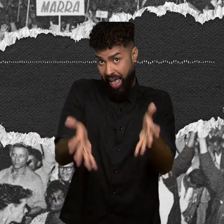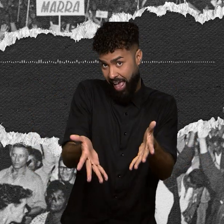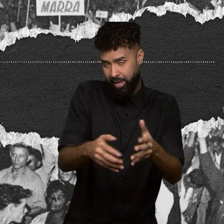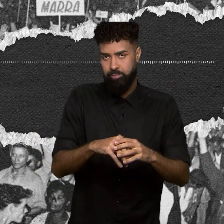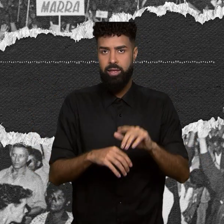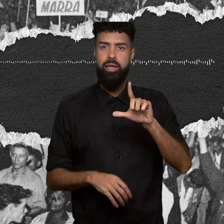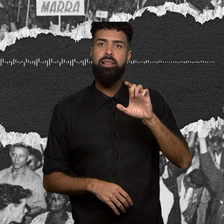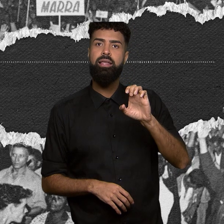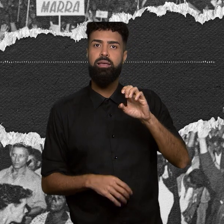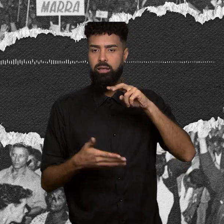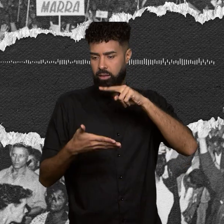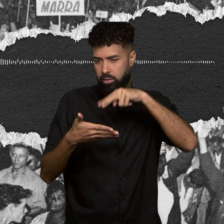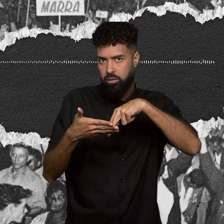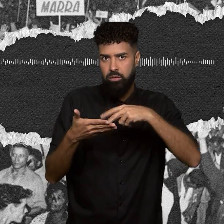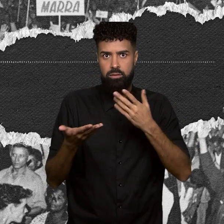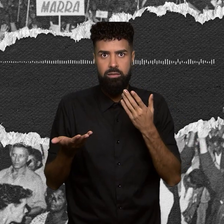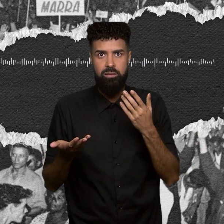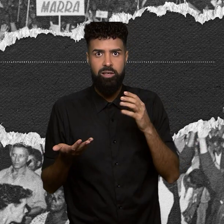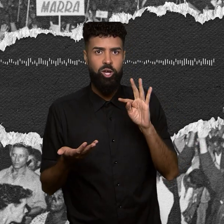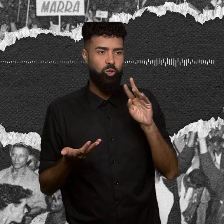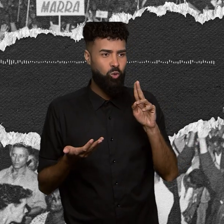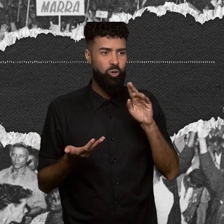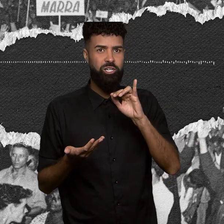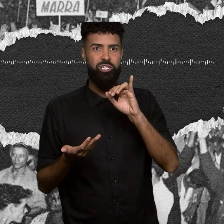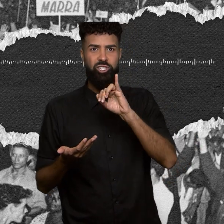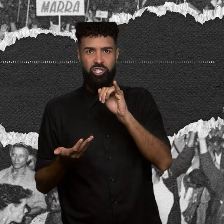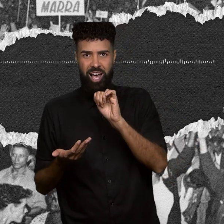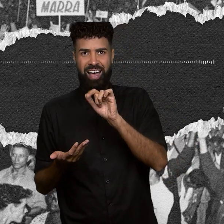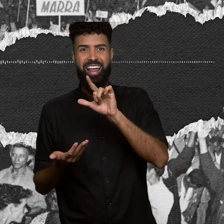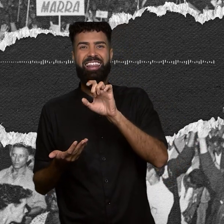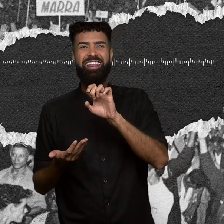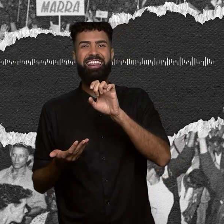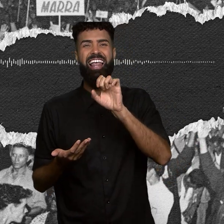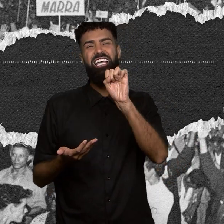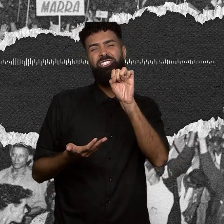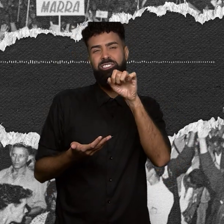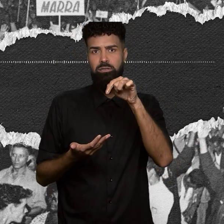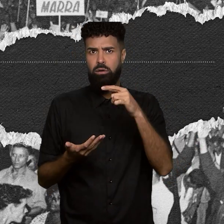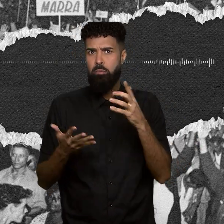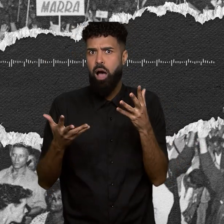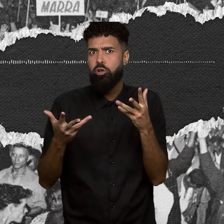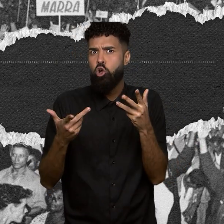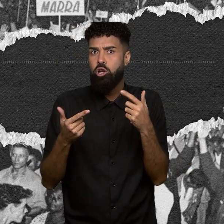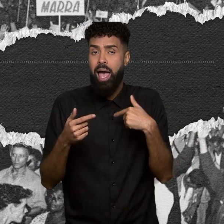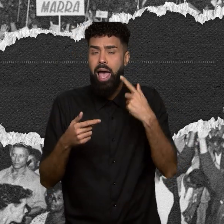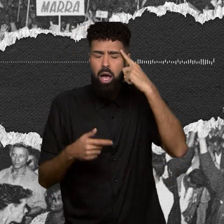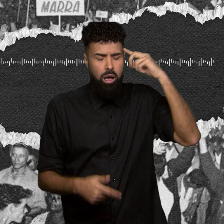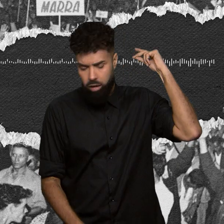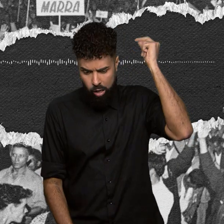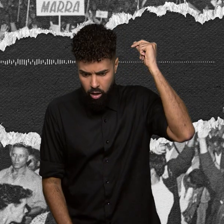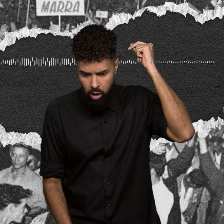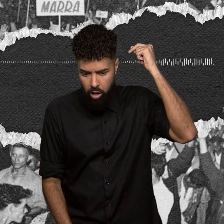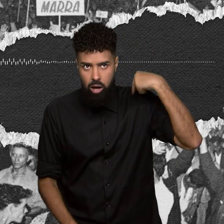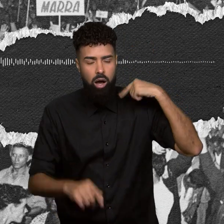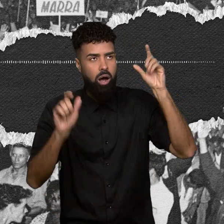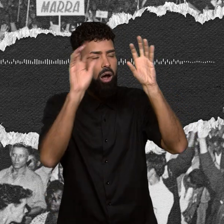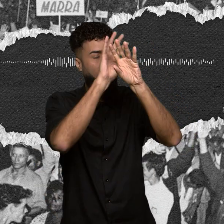Uma coisa emocionante. É aquilo que a gente chama na alfabetização na hora que dá o estalo. É a hora que a pessoa